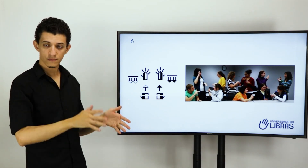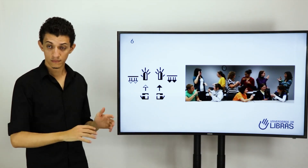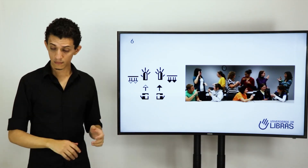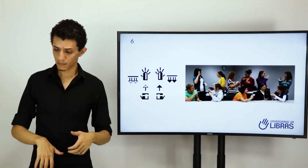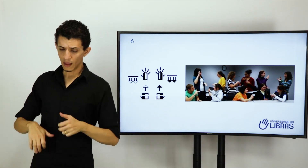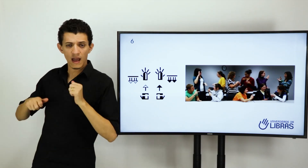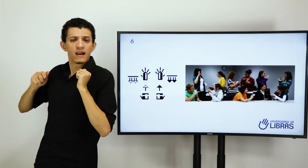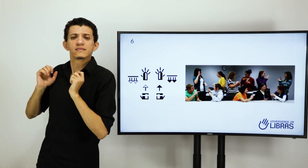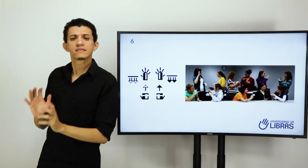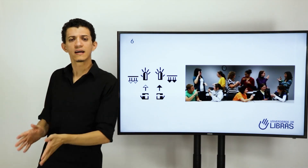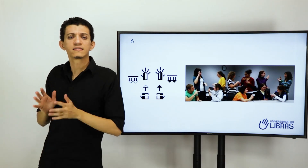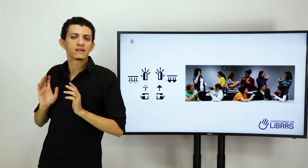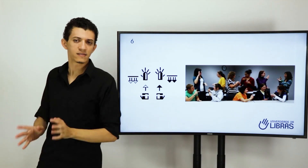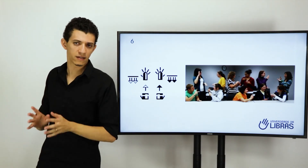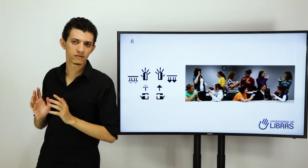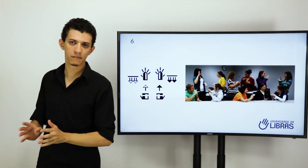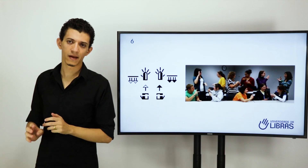ela está sinalizando também.